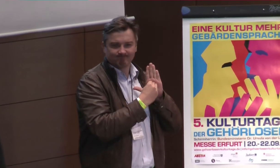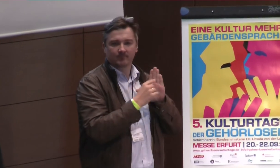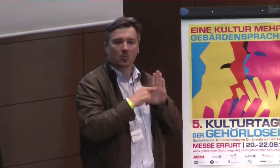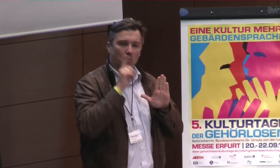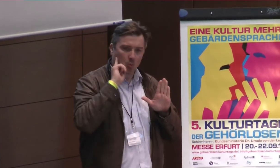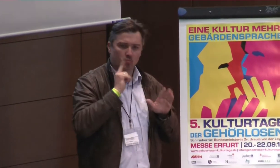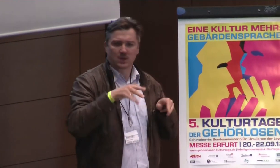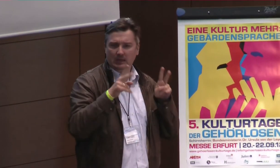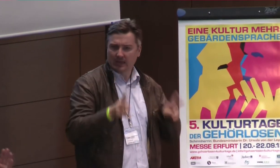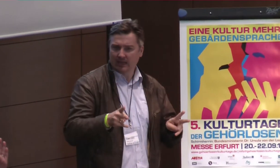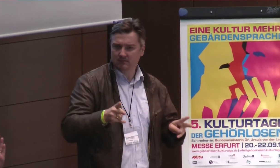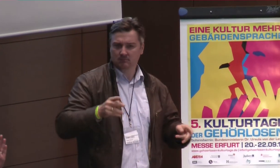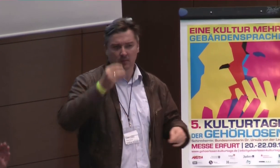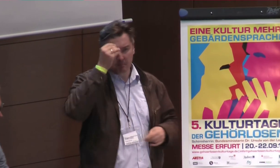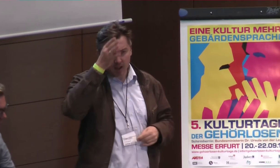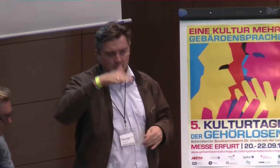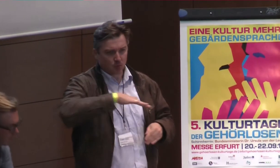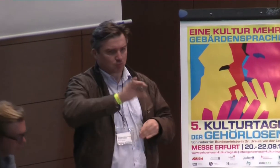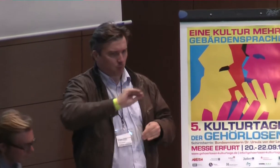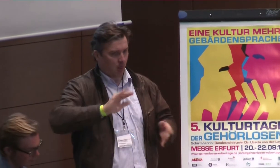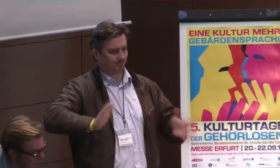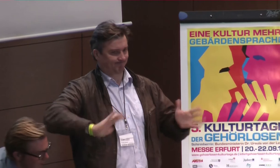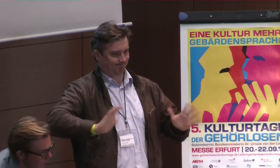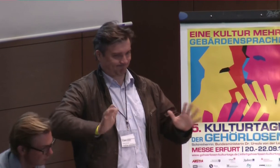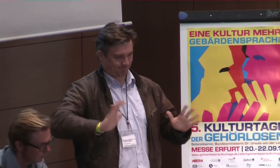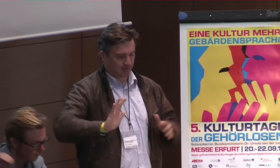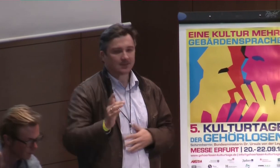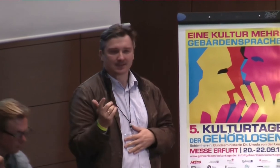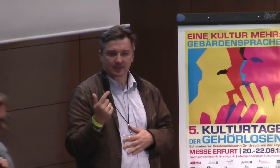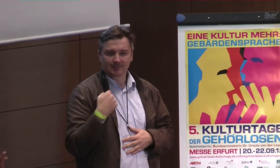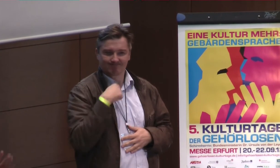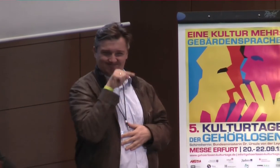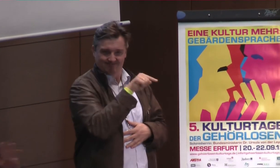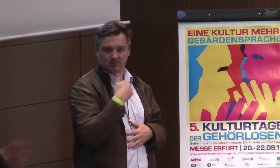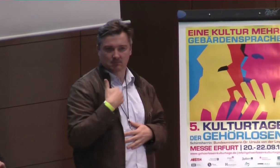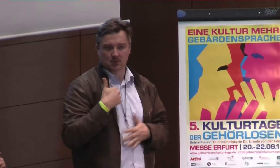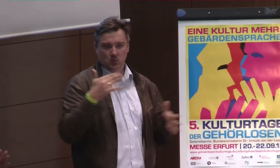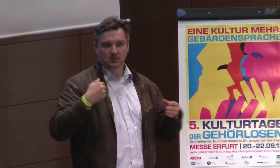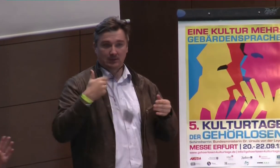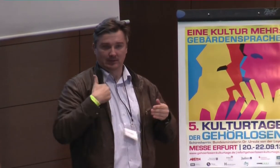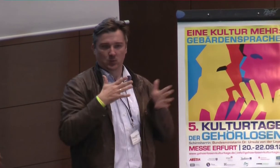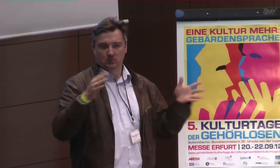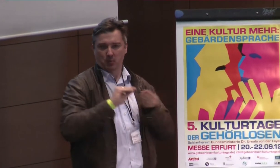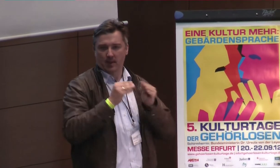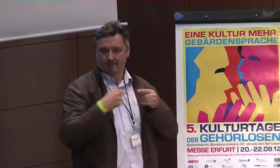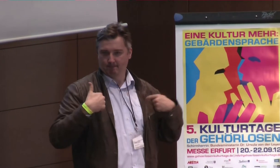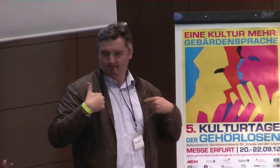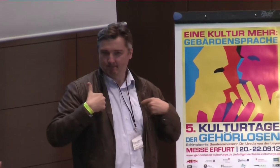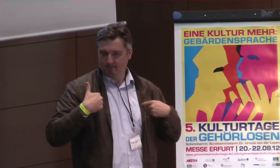Im Zusammenhang mit der UN-Konvention, da steht ja drin, dass die Gehörlosenmenschen ein Recht auf Bildung und Zugang in die Werte-Sprache haben. Und ich sehe